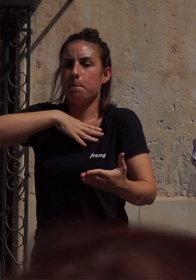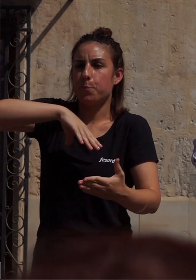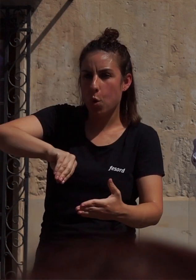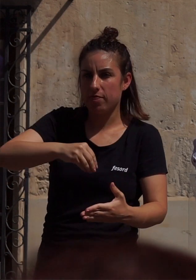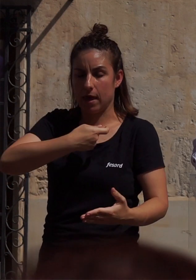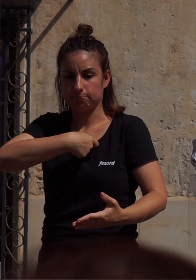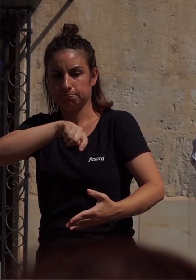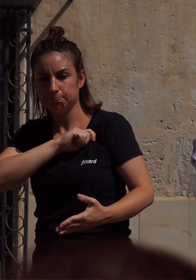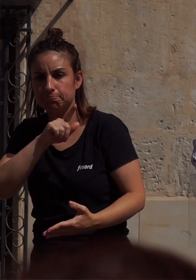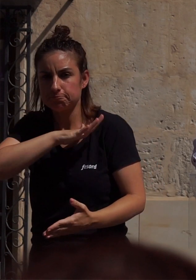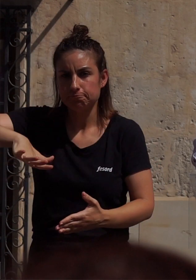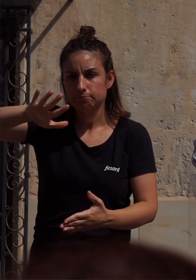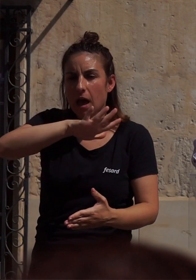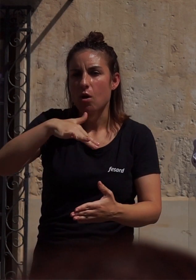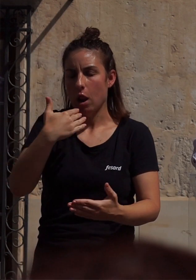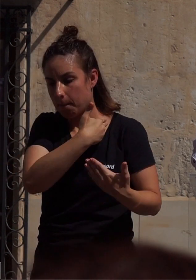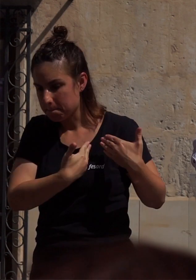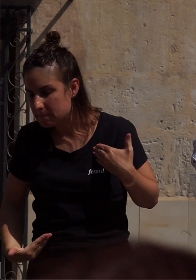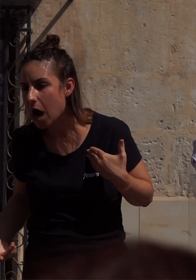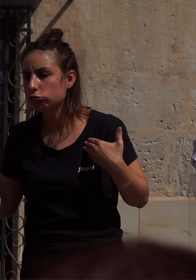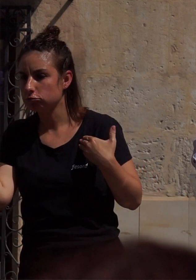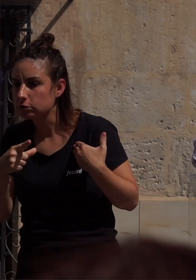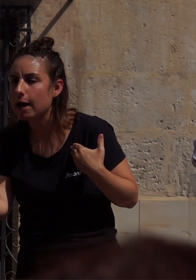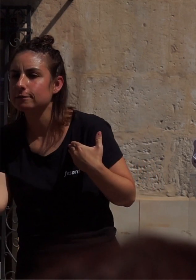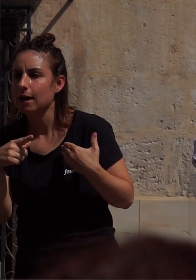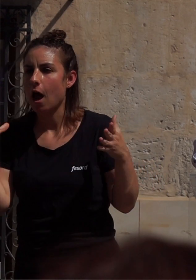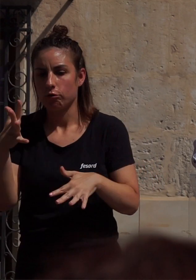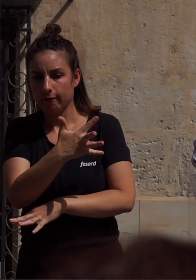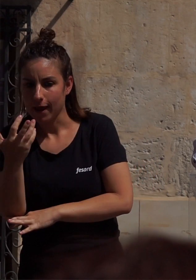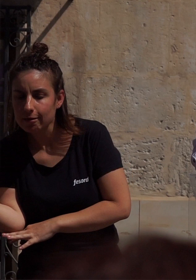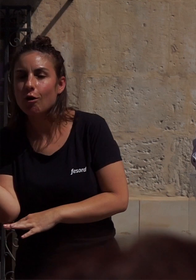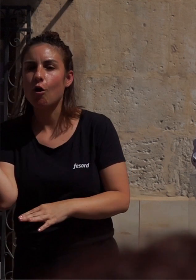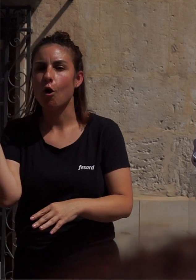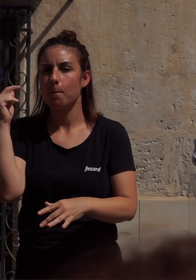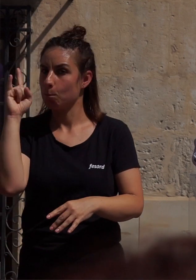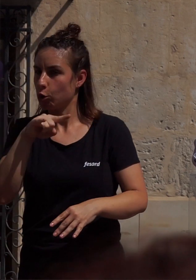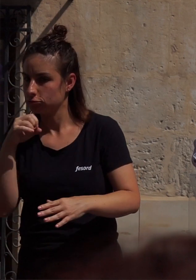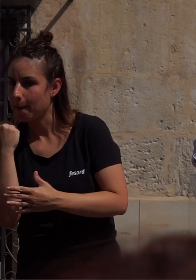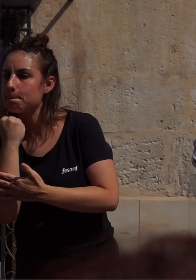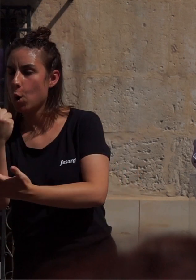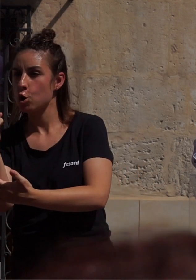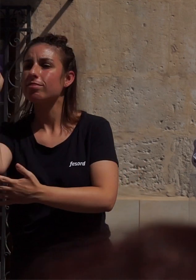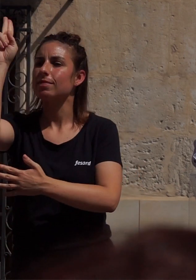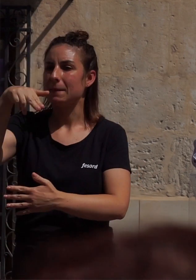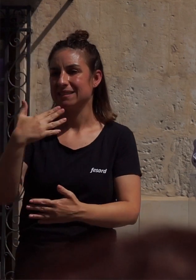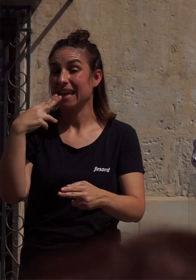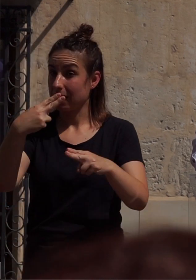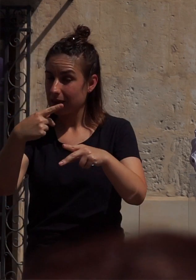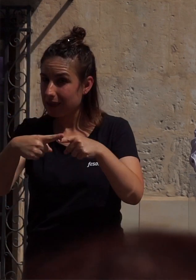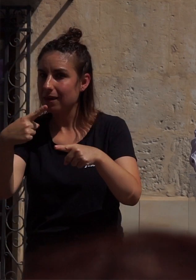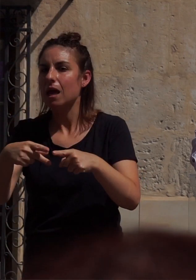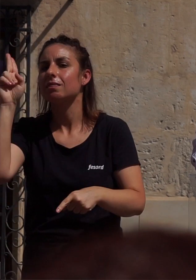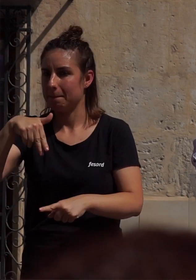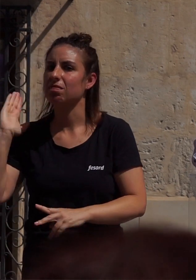estado peligroso los vagos habituales, los rufianes y prosenetas y los que realicen actos de homosexualidad